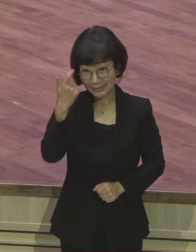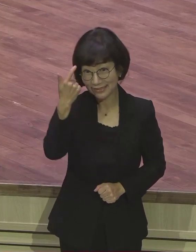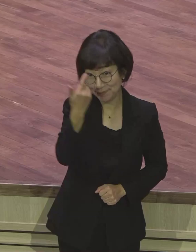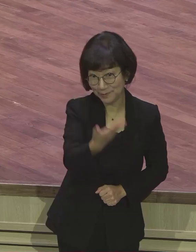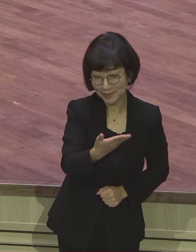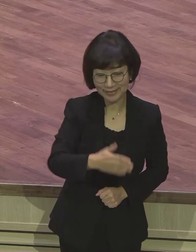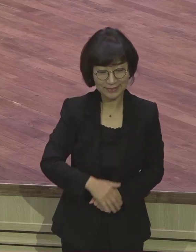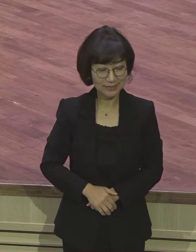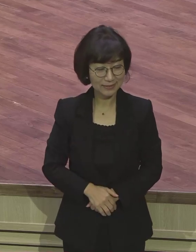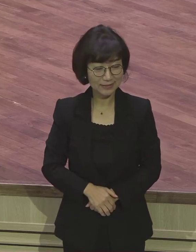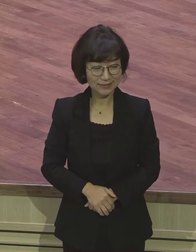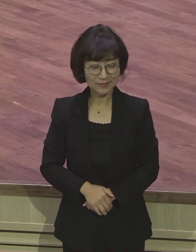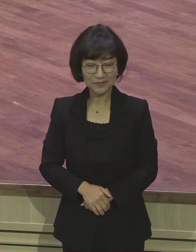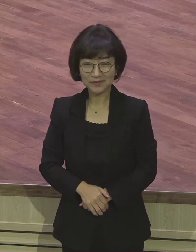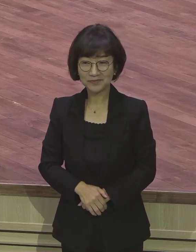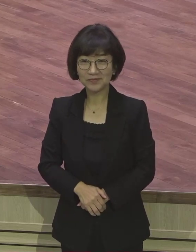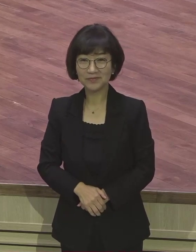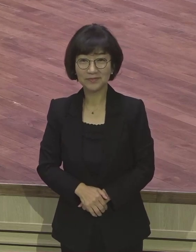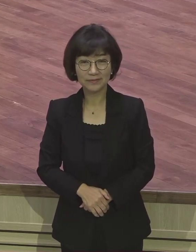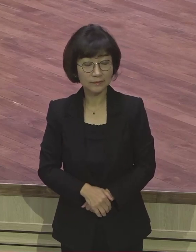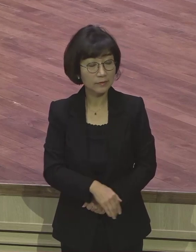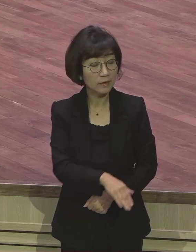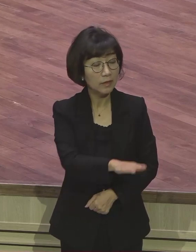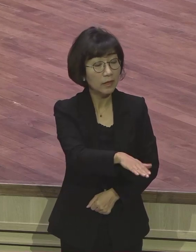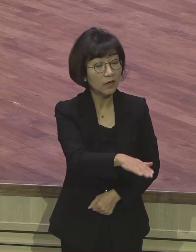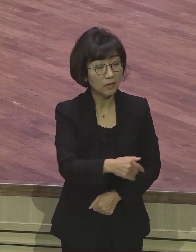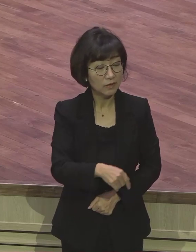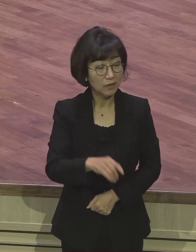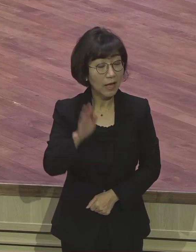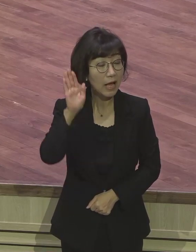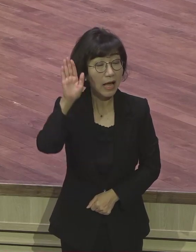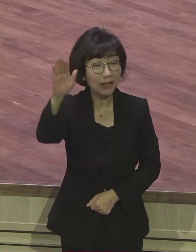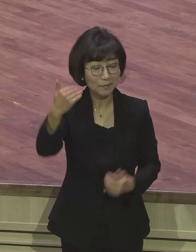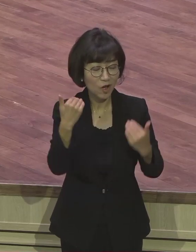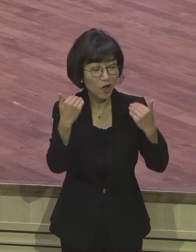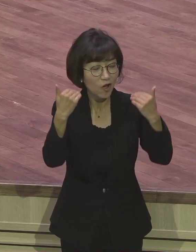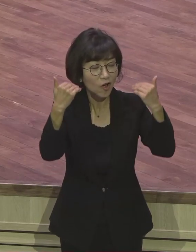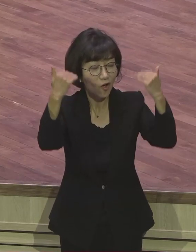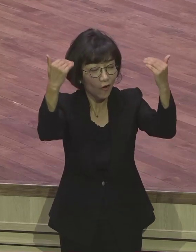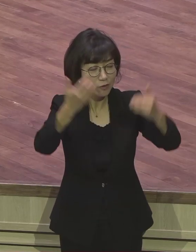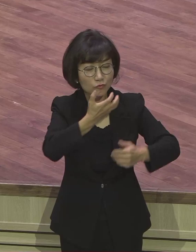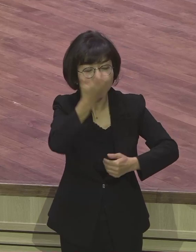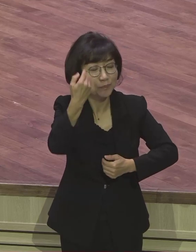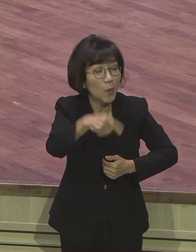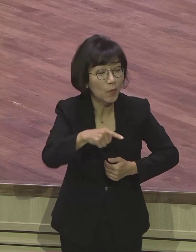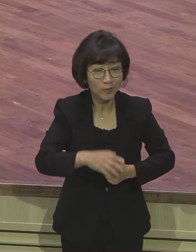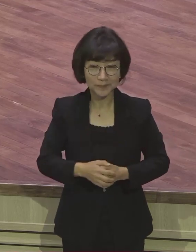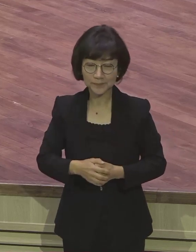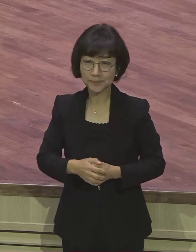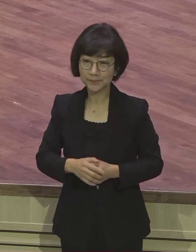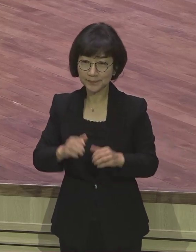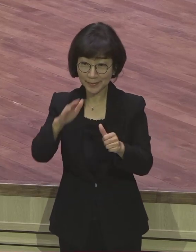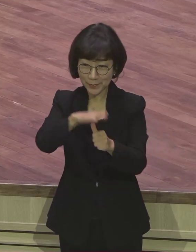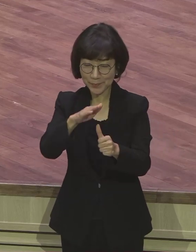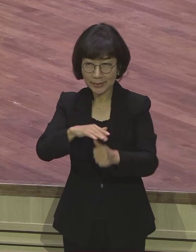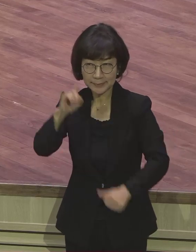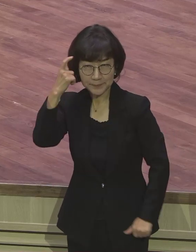아이에게 질문을 했습니다. 야, 너 커서 뭐 될래? 그러니까 아이가 가만히 있더니 대통령이요.